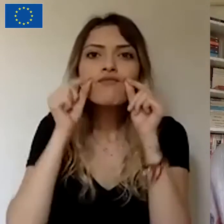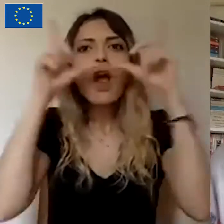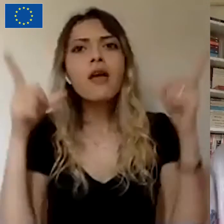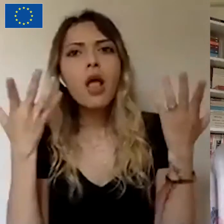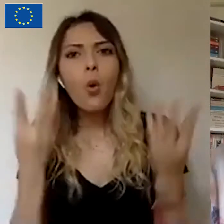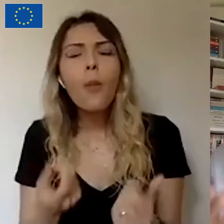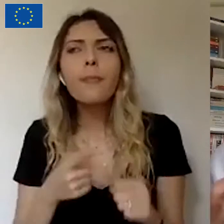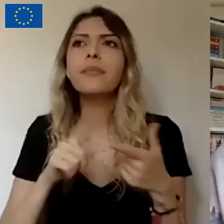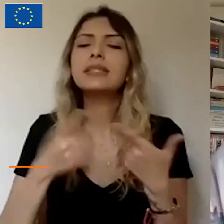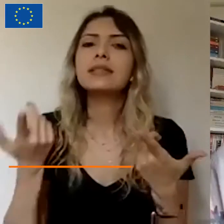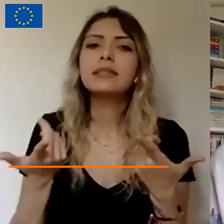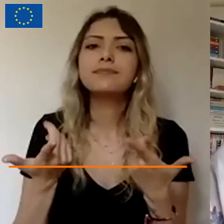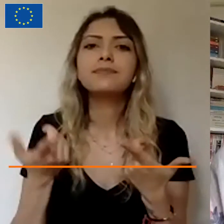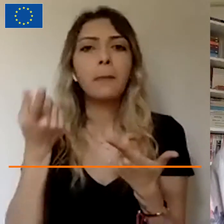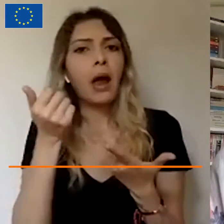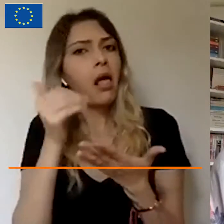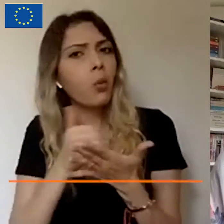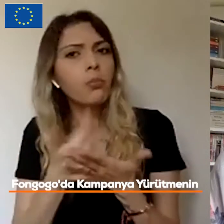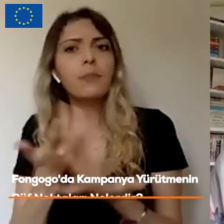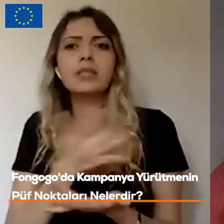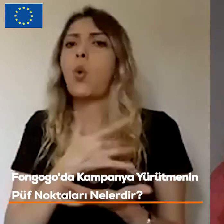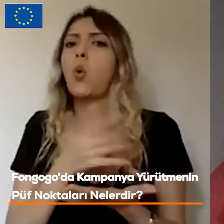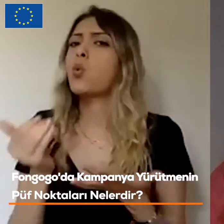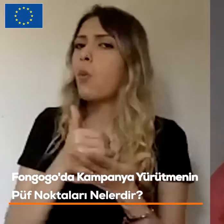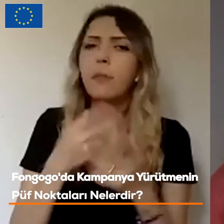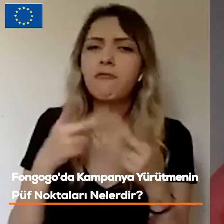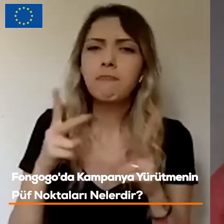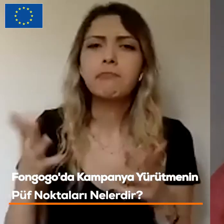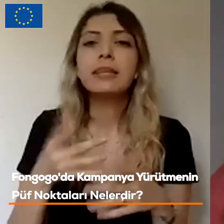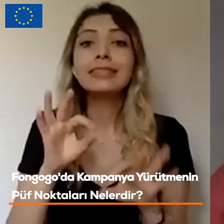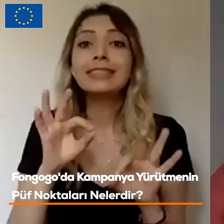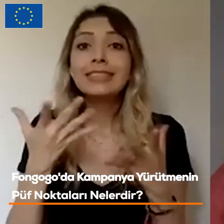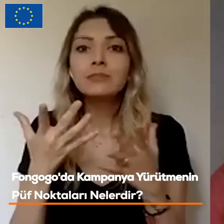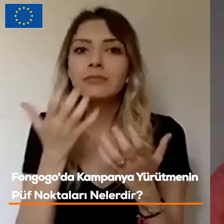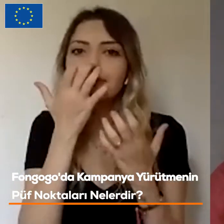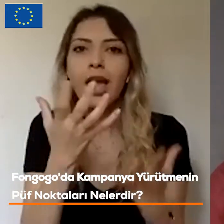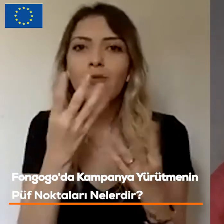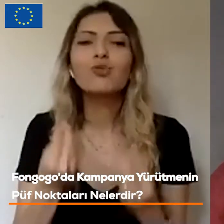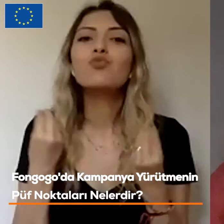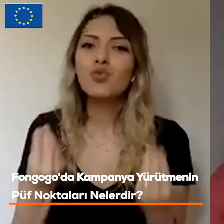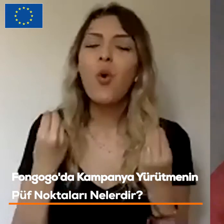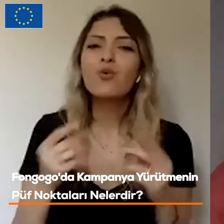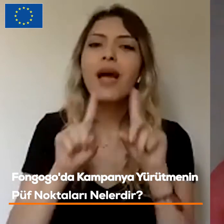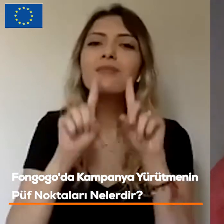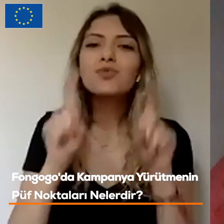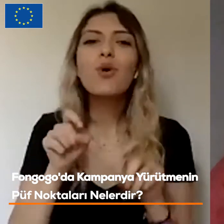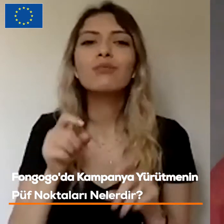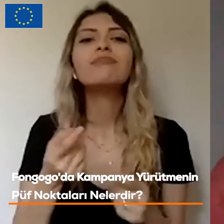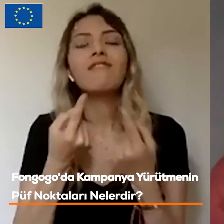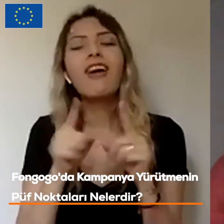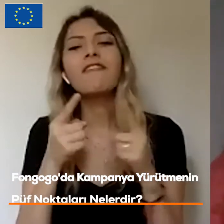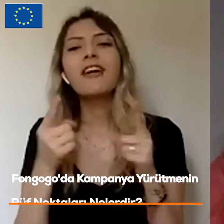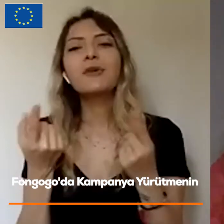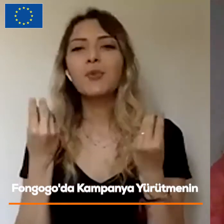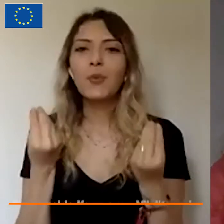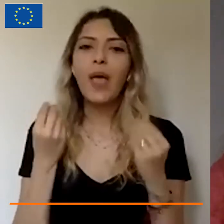kitleyi kendilerine nasıl çağırabilirler? Evet çok güzel bir soru. Gerçekten büyük noktaları var kitlesel başarılı bir sivil toplumda